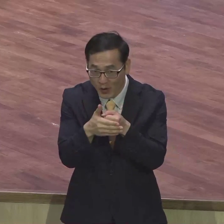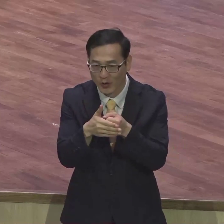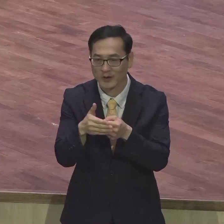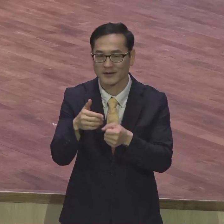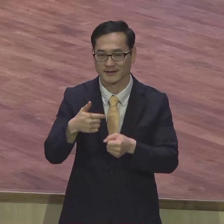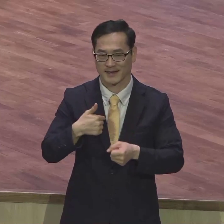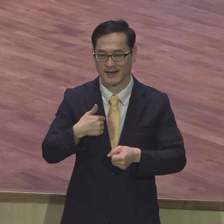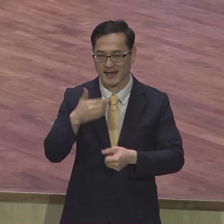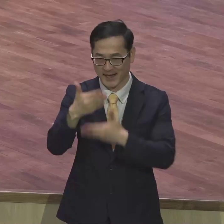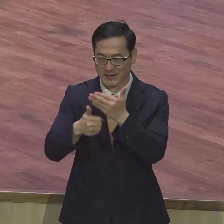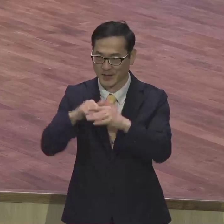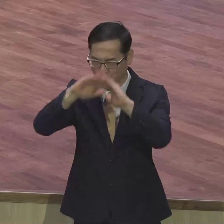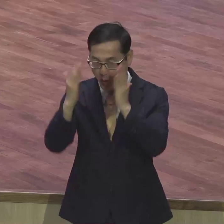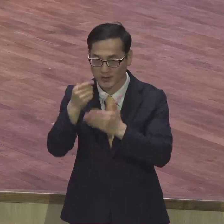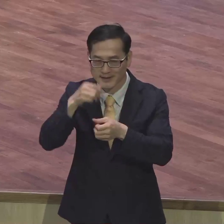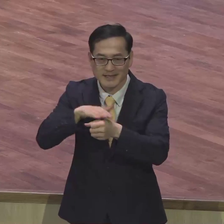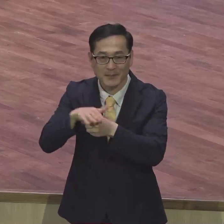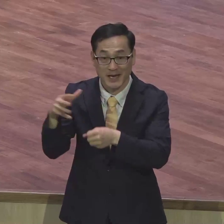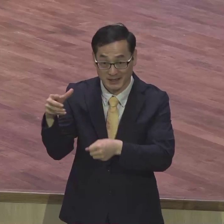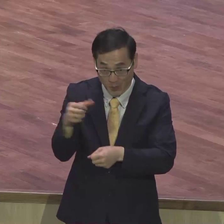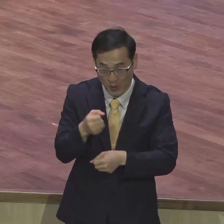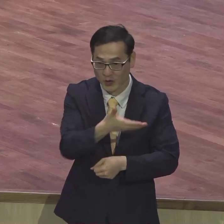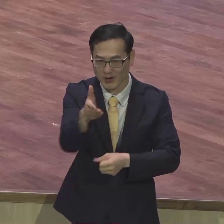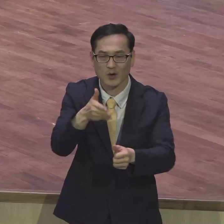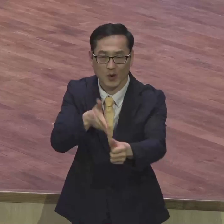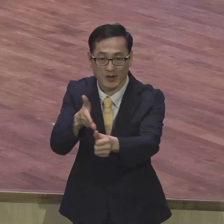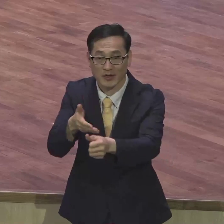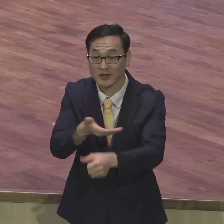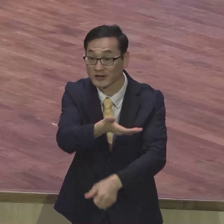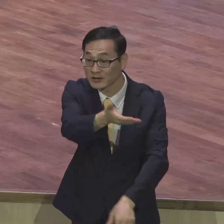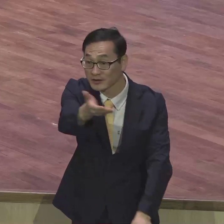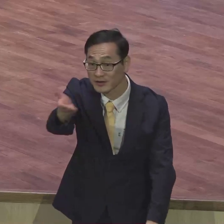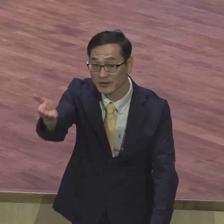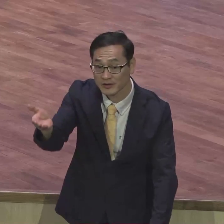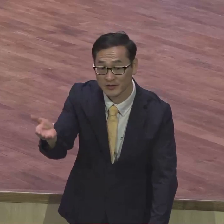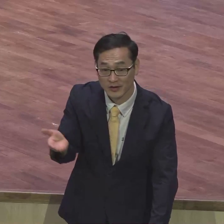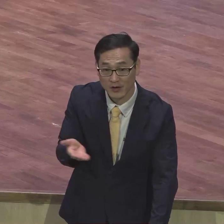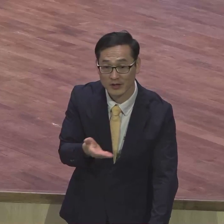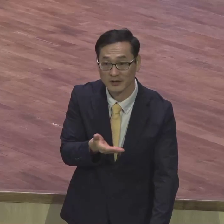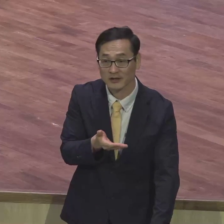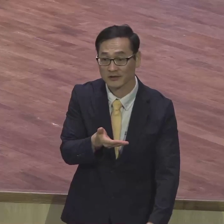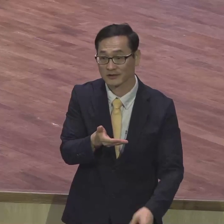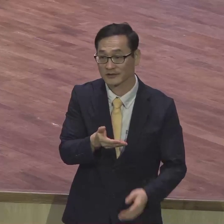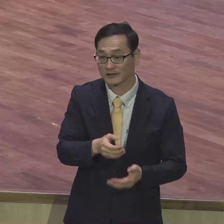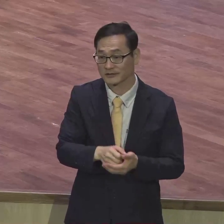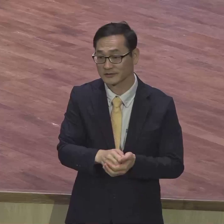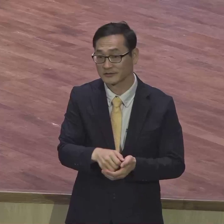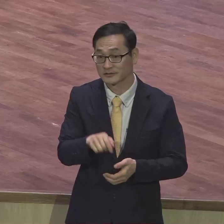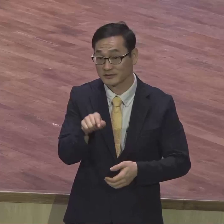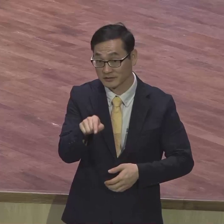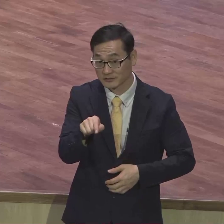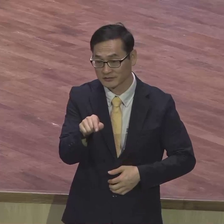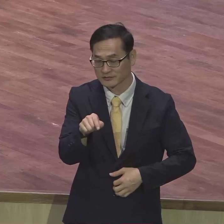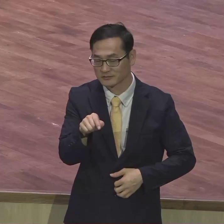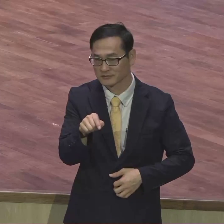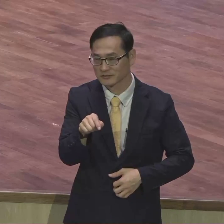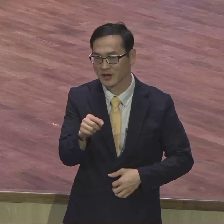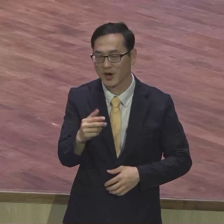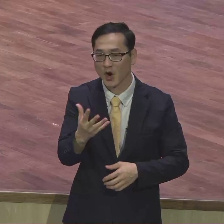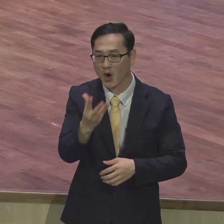너희 몸을 하나님이 기뻐하시는 거룩한 산재물로 드리라 이는 너희가 드릴 영적